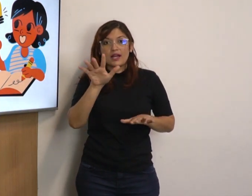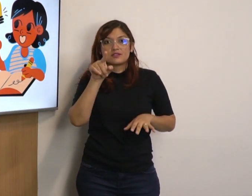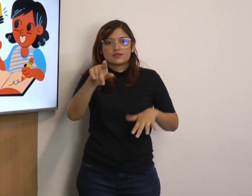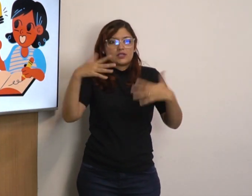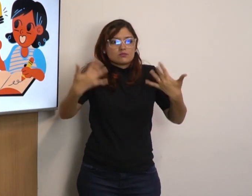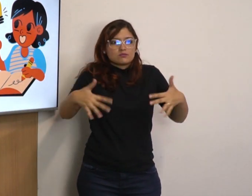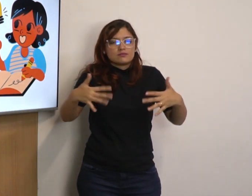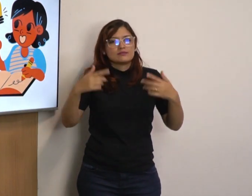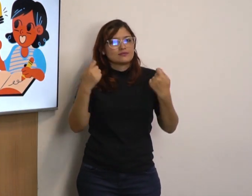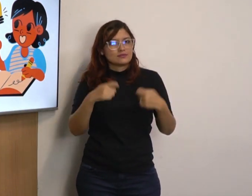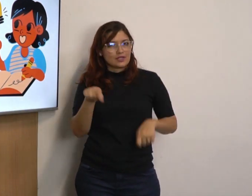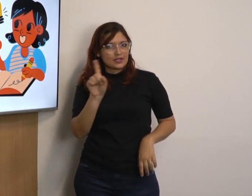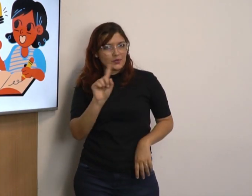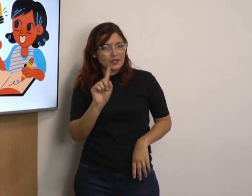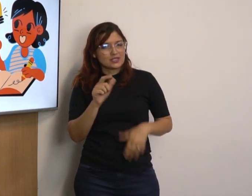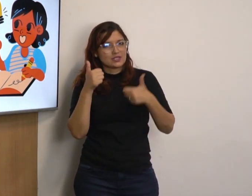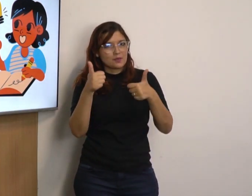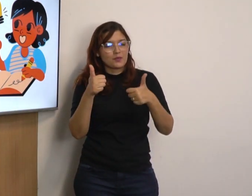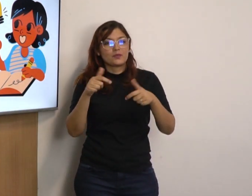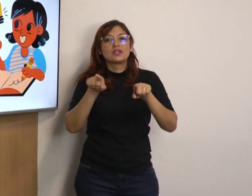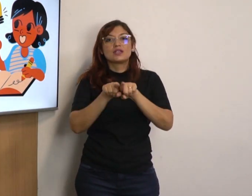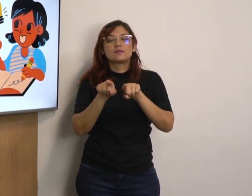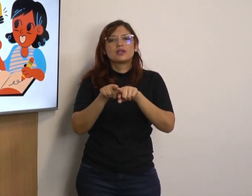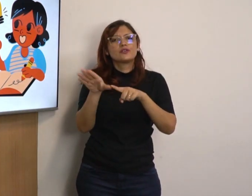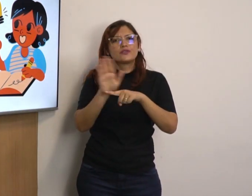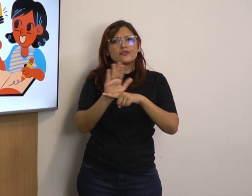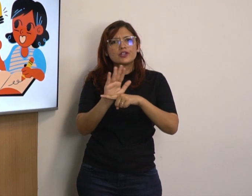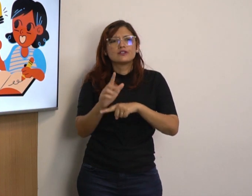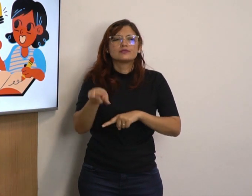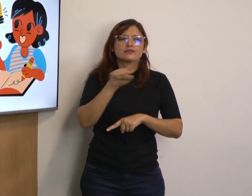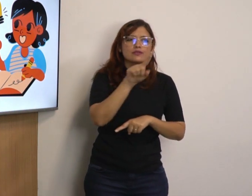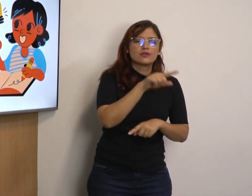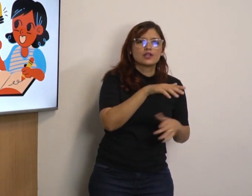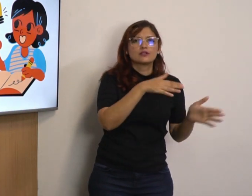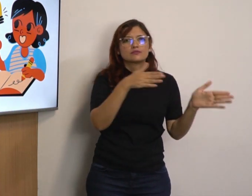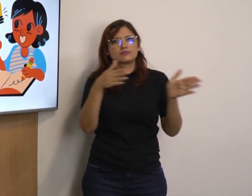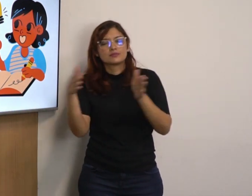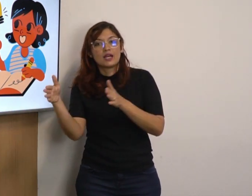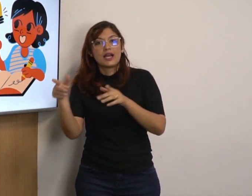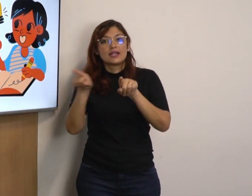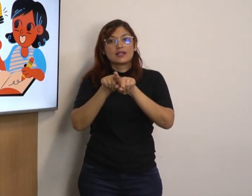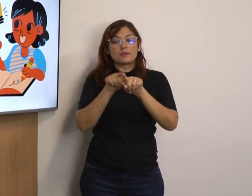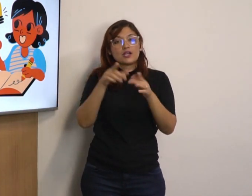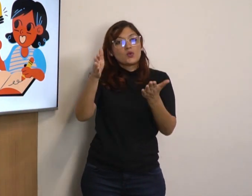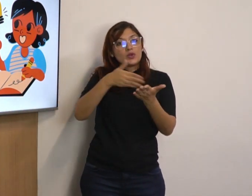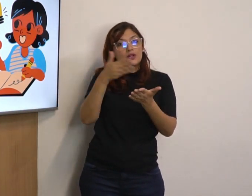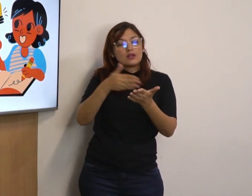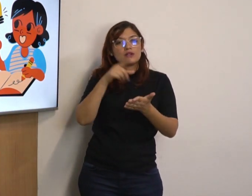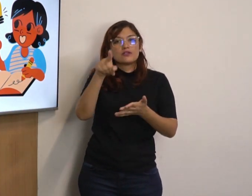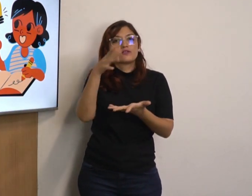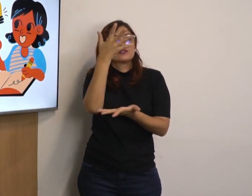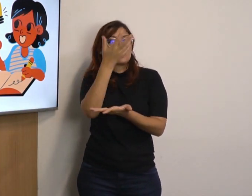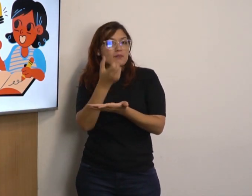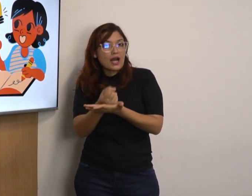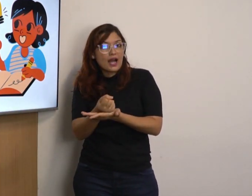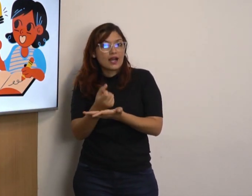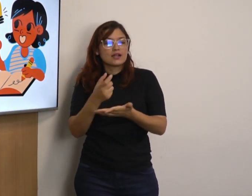desesperem. O vídeo você pode voltar e assistir quantas vezes quiser. Também você pode baixar a